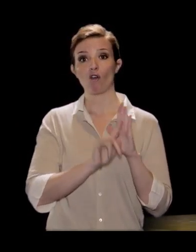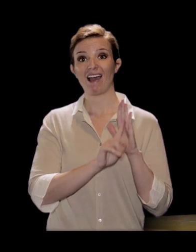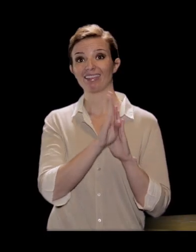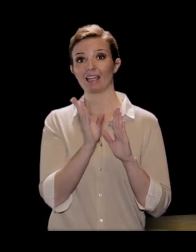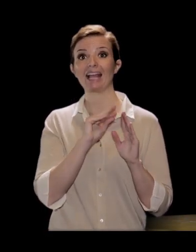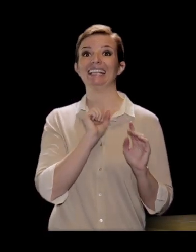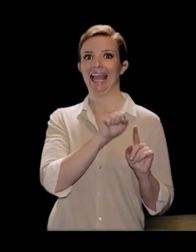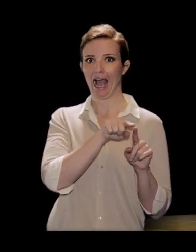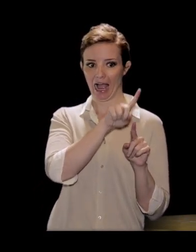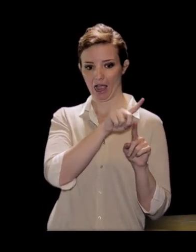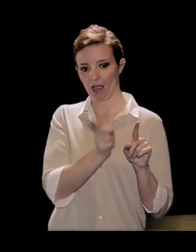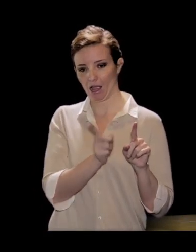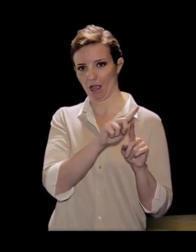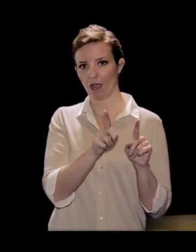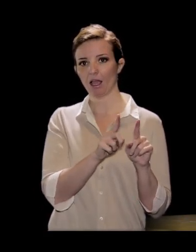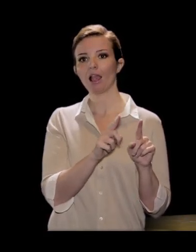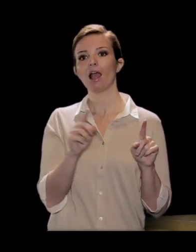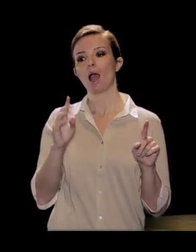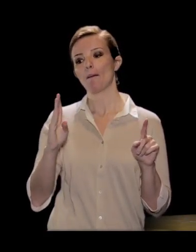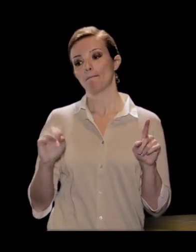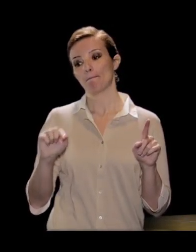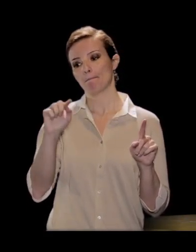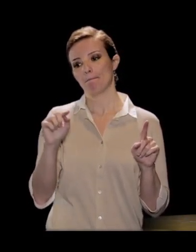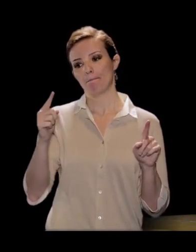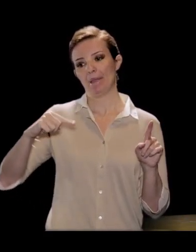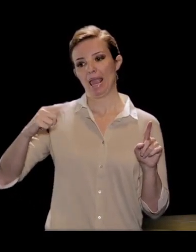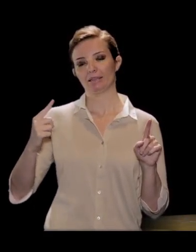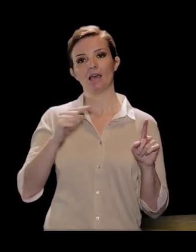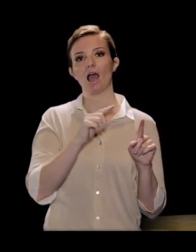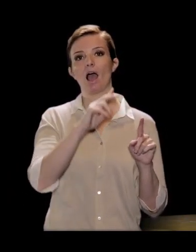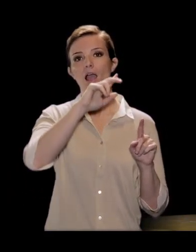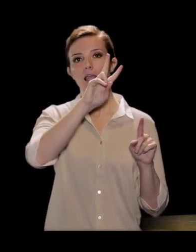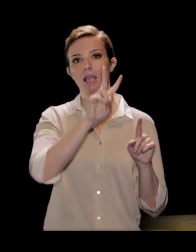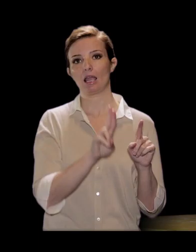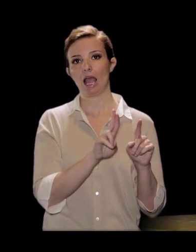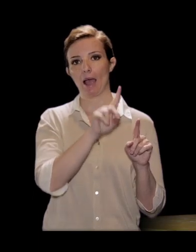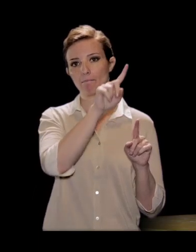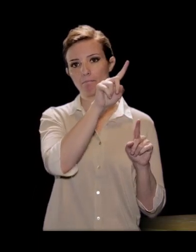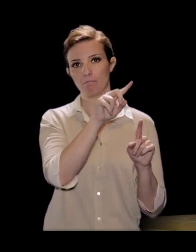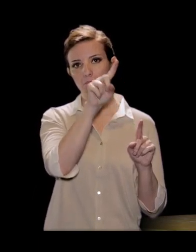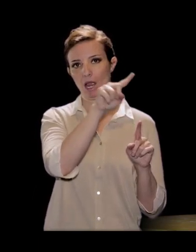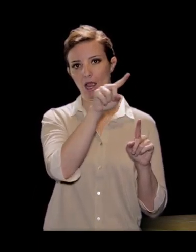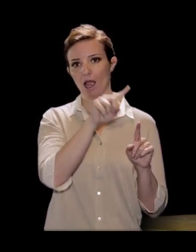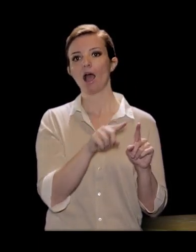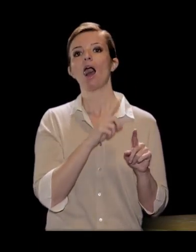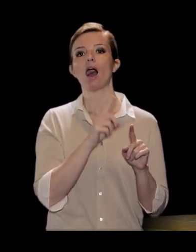and γ, the ipotenuse A, and the catety B and C. Per definizione,